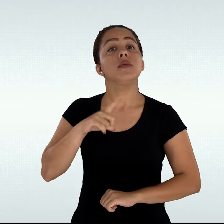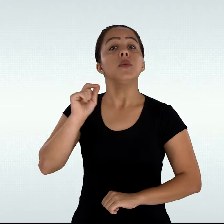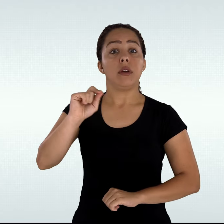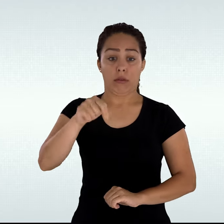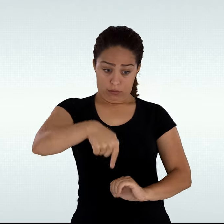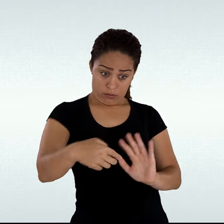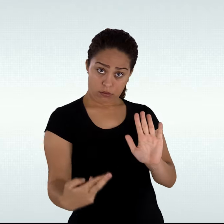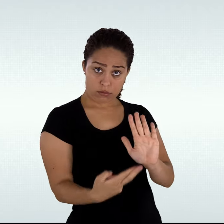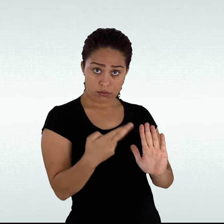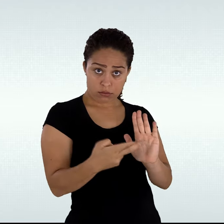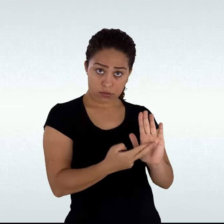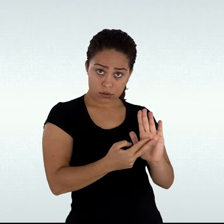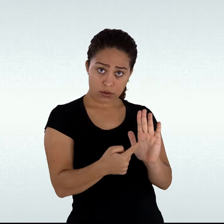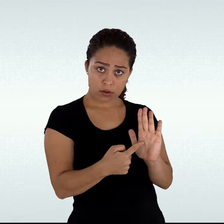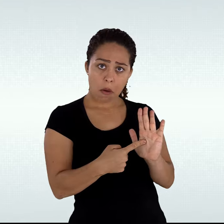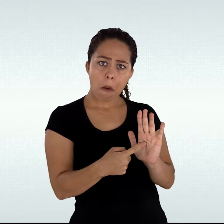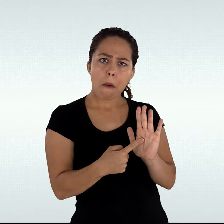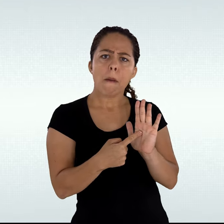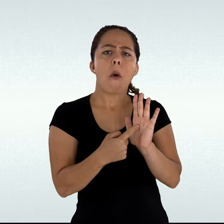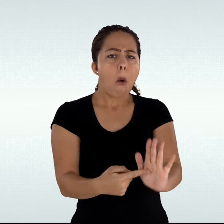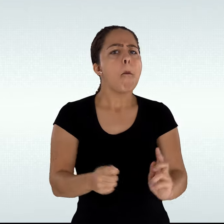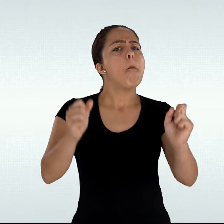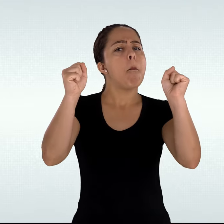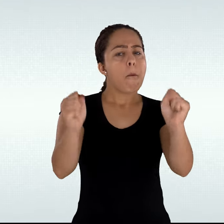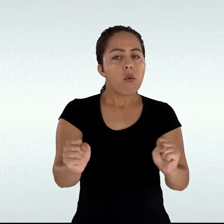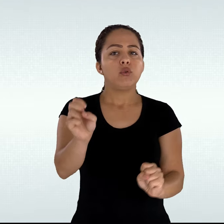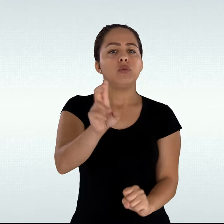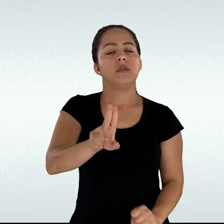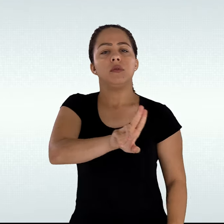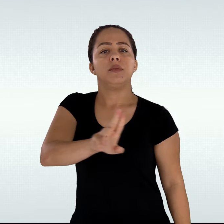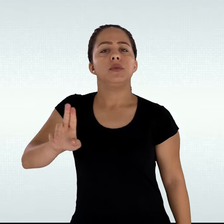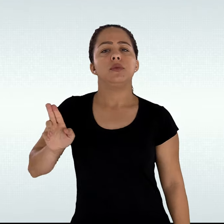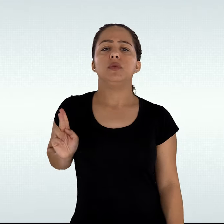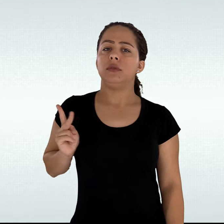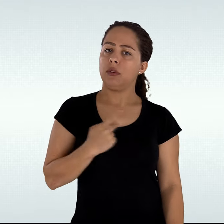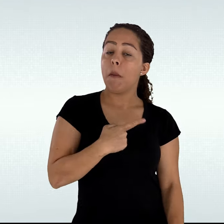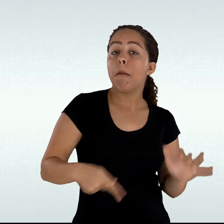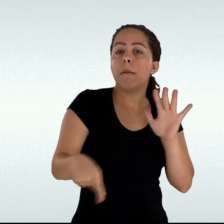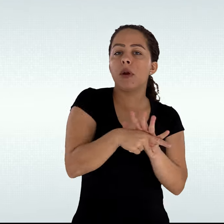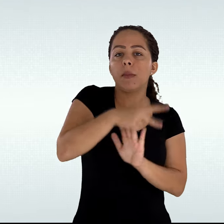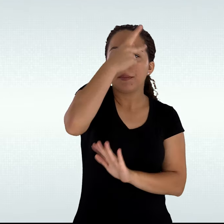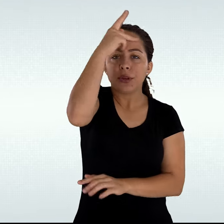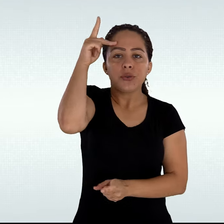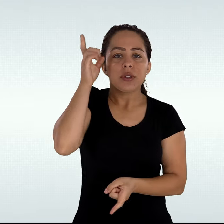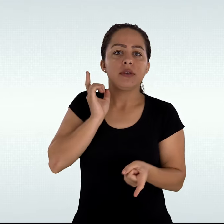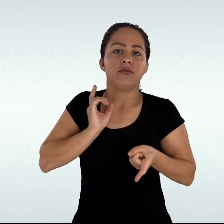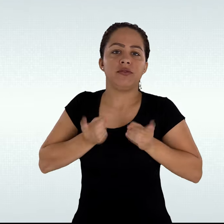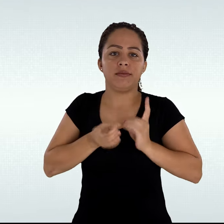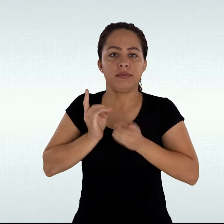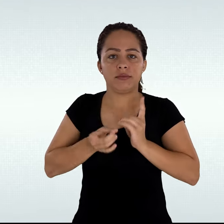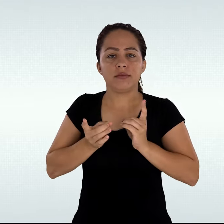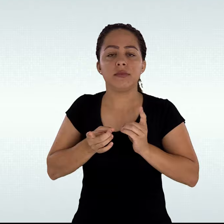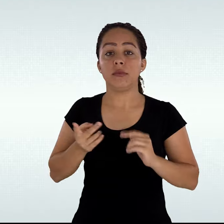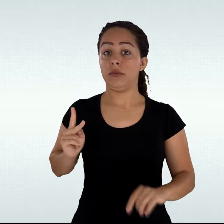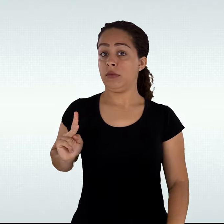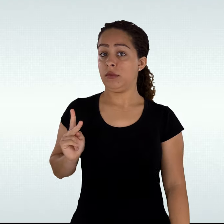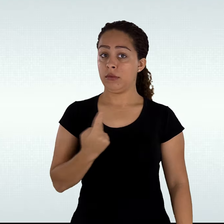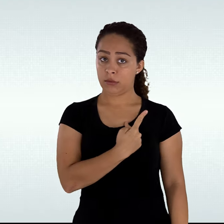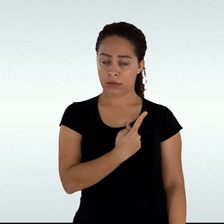Fica instituída por meio da presente resolução a possibilidade de uso do nome social de